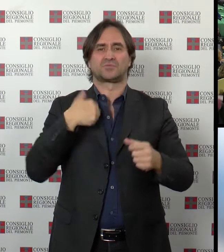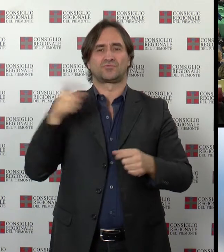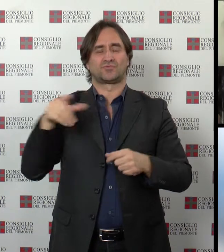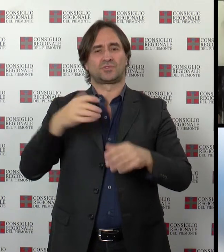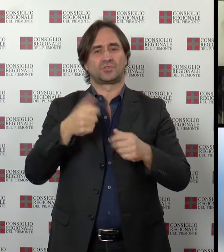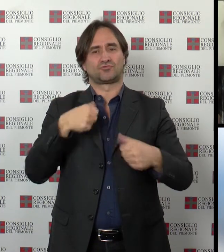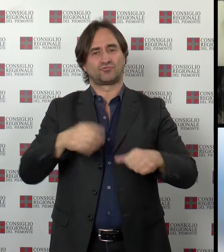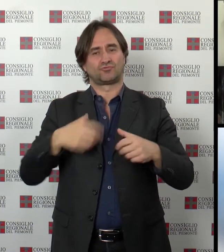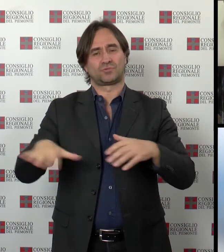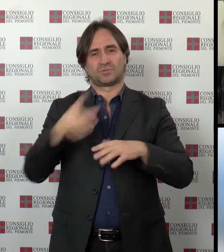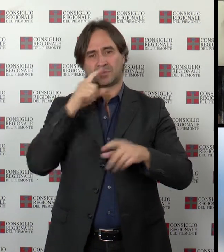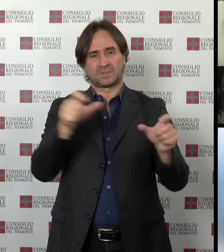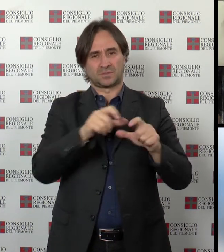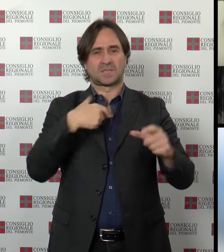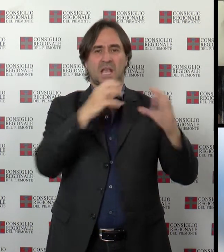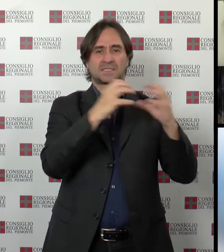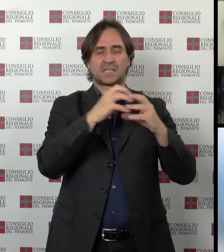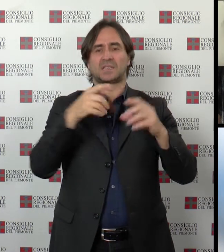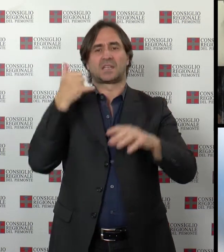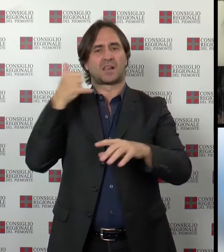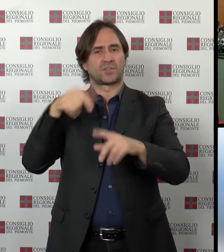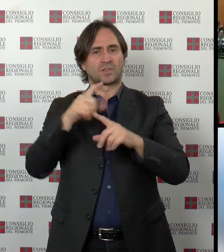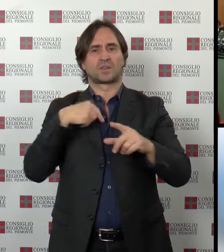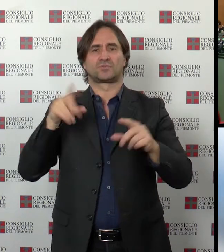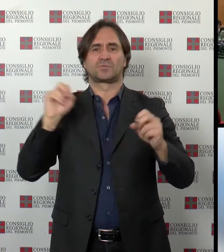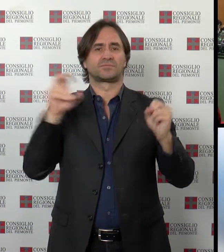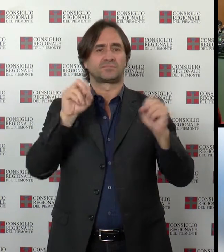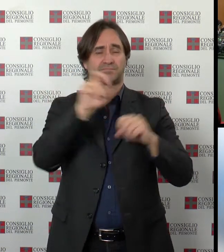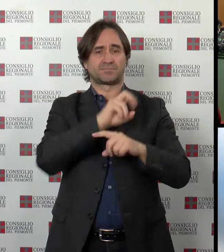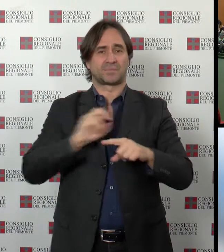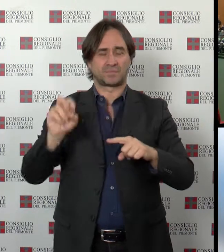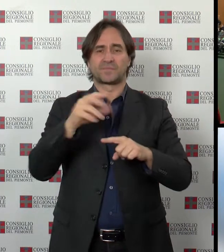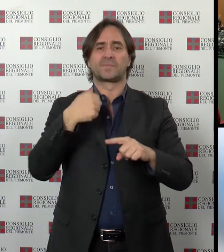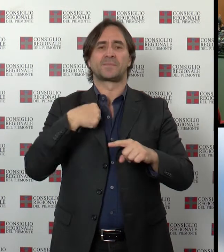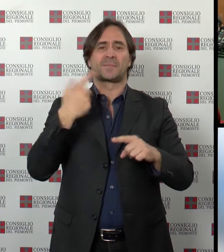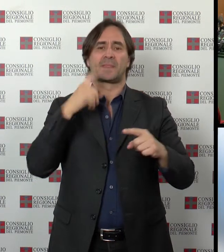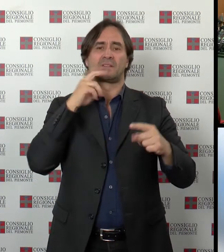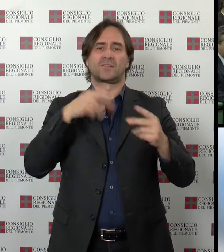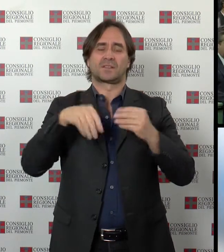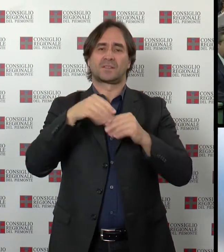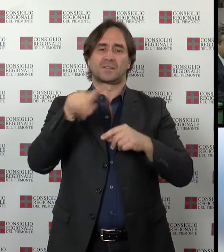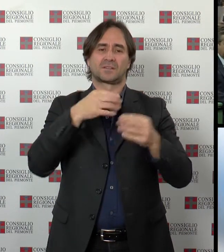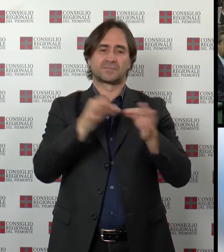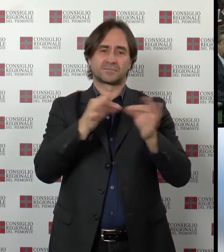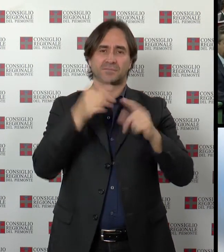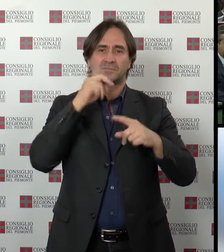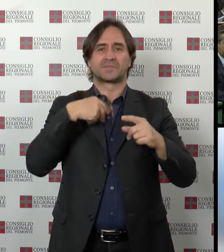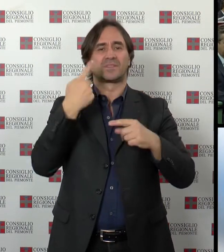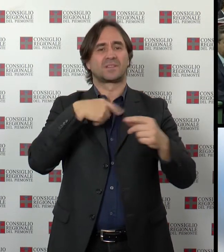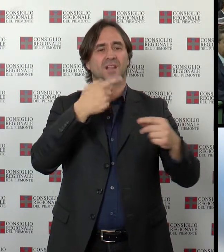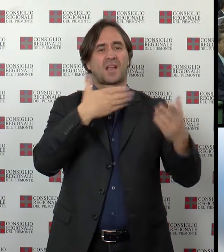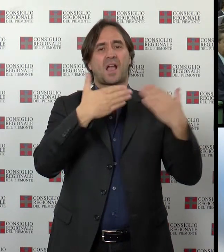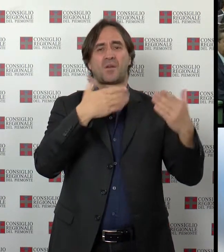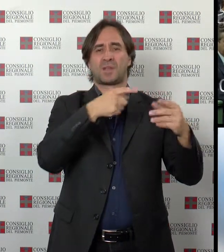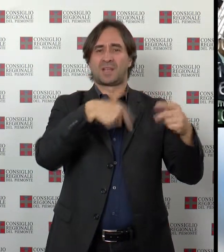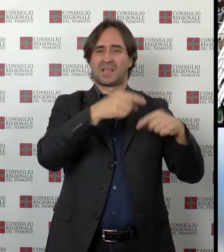cittadini, aziende e società di telefonia tra gli strumenti alternativi alla giustizia ordinaria per la riduzione del contenzioso nelle aule